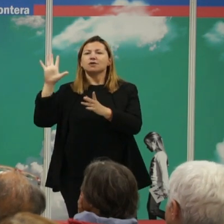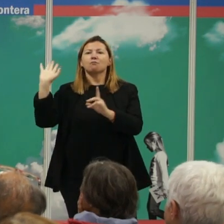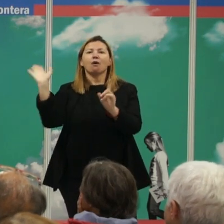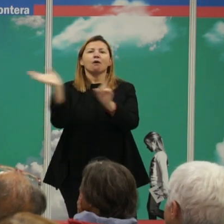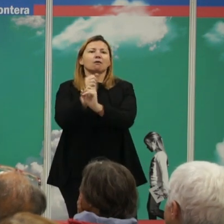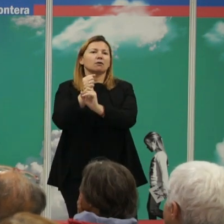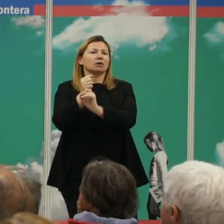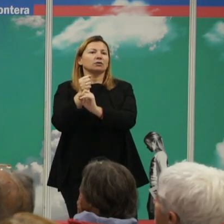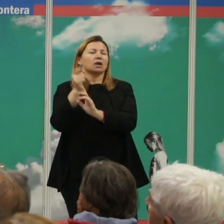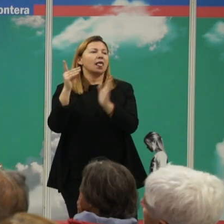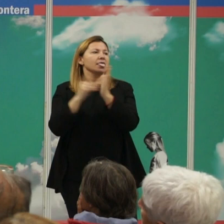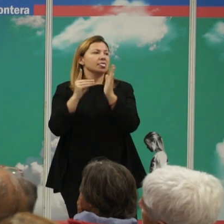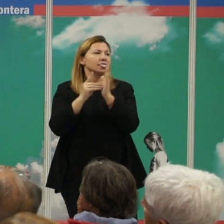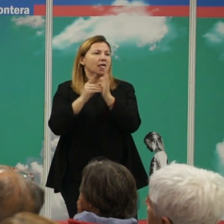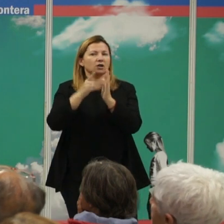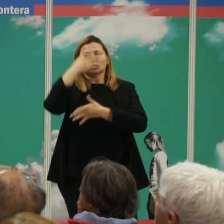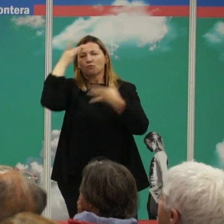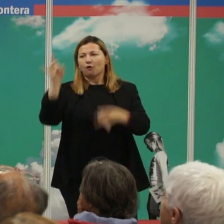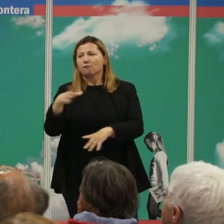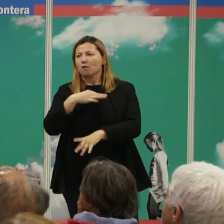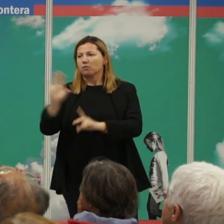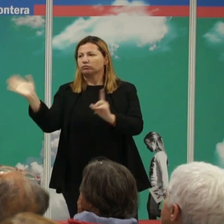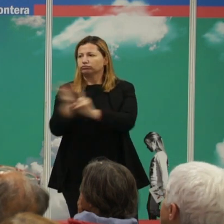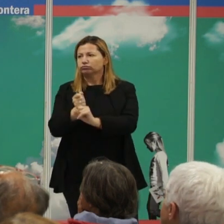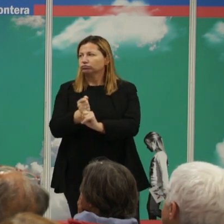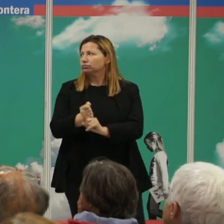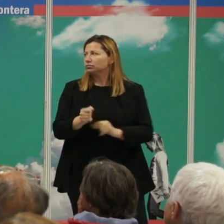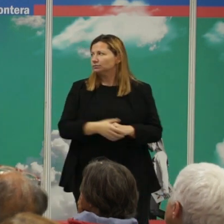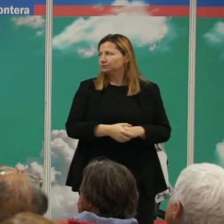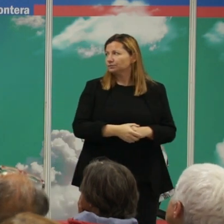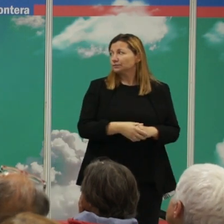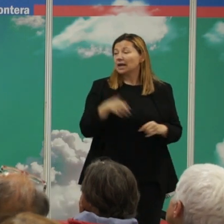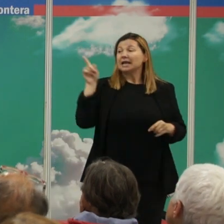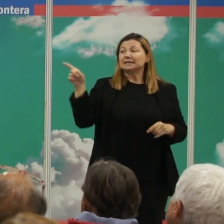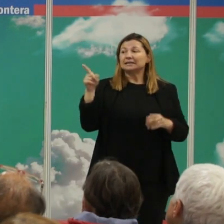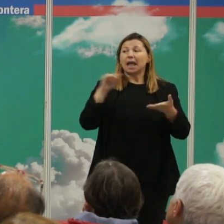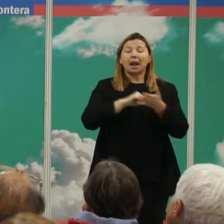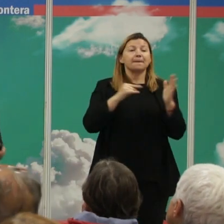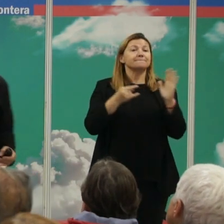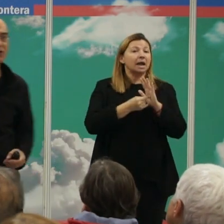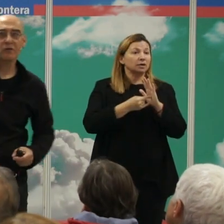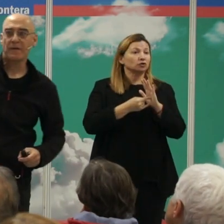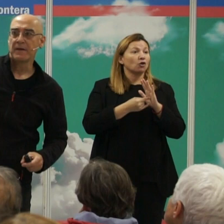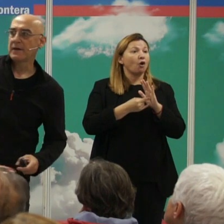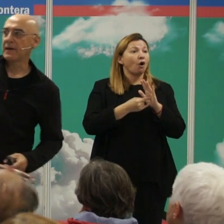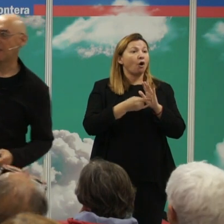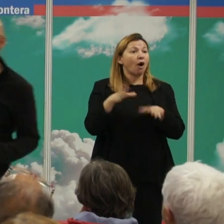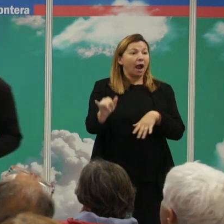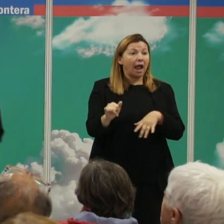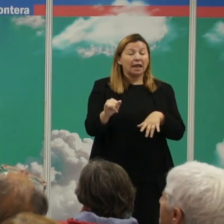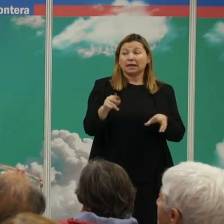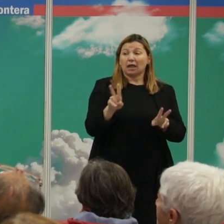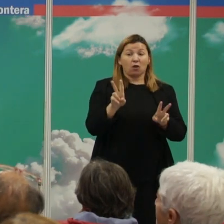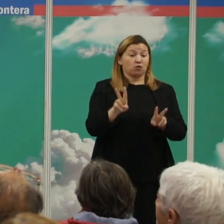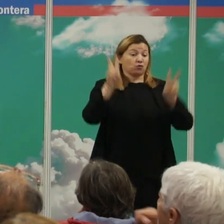el valor que le correspondería al ser humano por estar aquí al lado de esto parece el método que hay que es un método muy novedoso que se